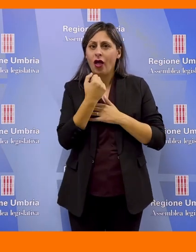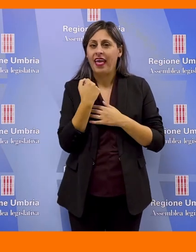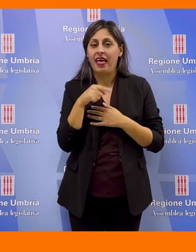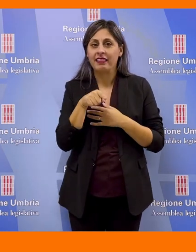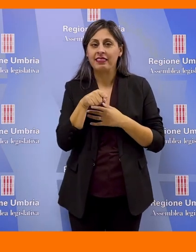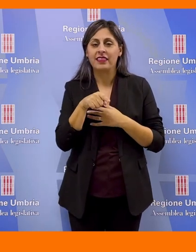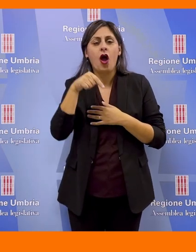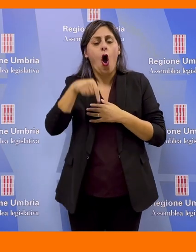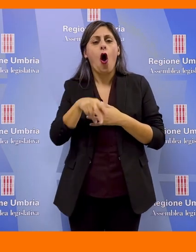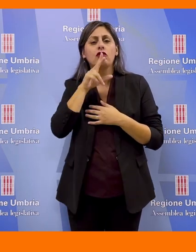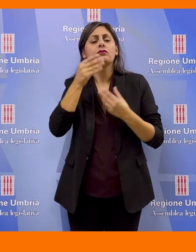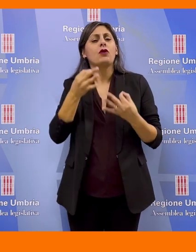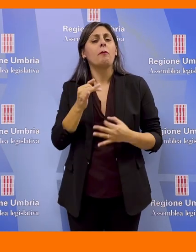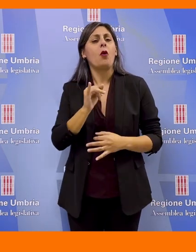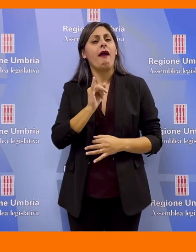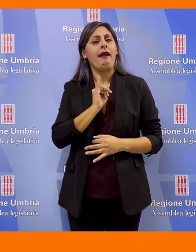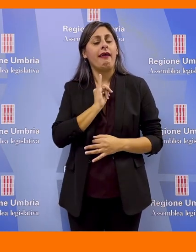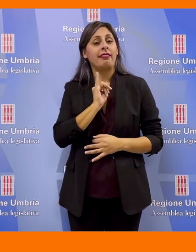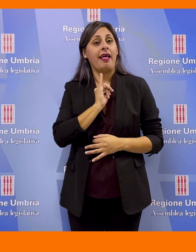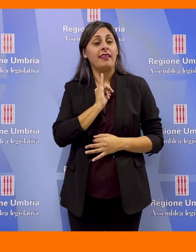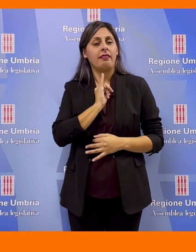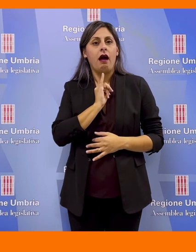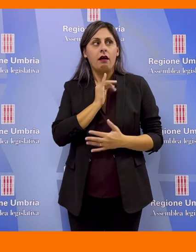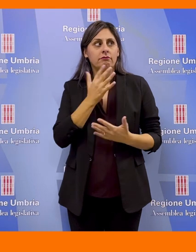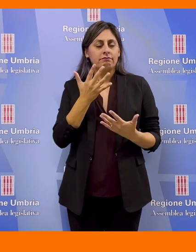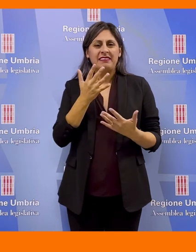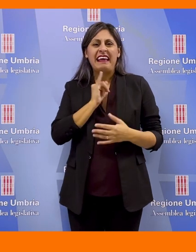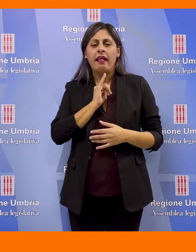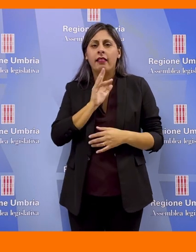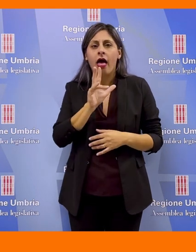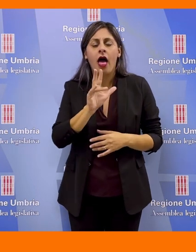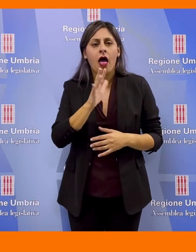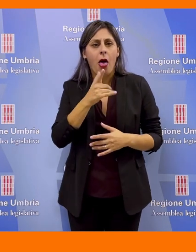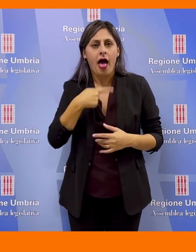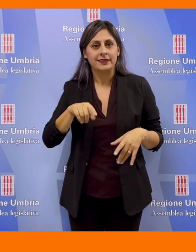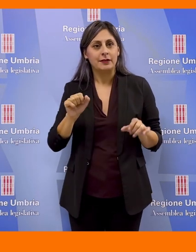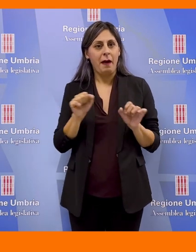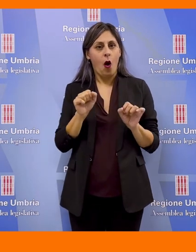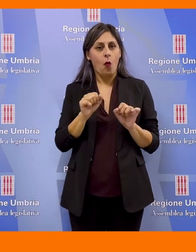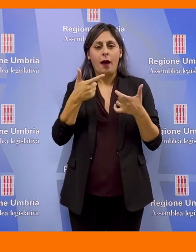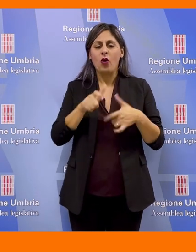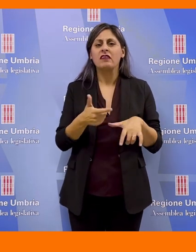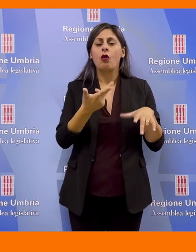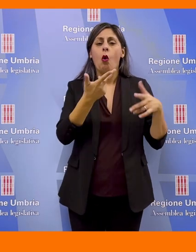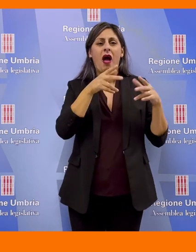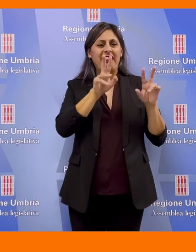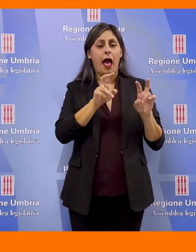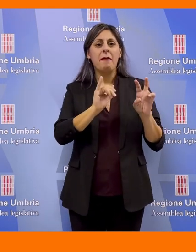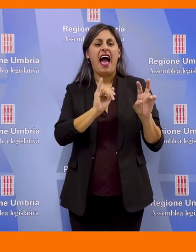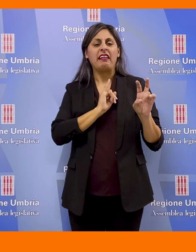Si fa fatica oggi a parlare di identità. Si ha quasi paura a citarla l'identità, perché a volte i temi identitari